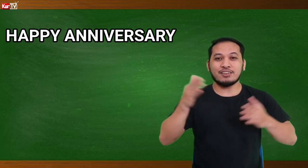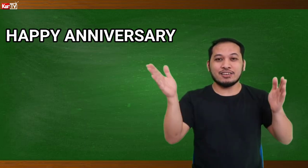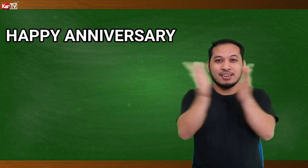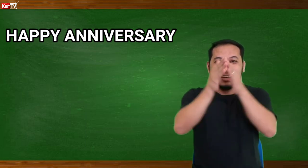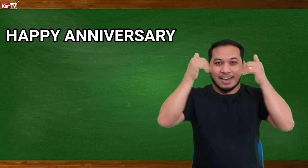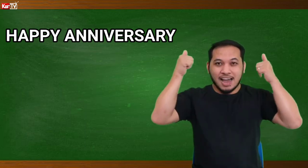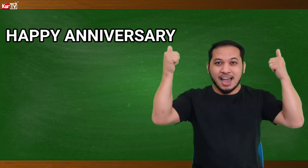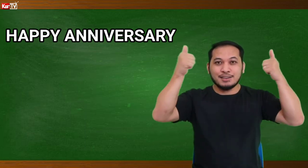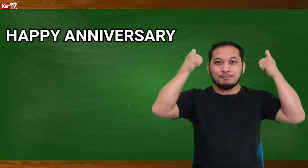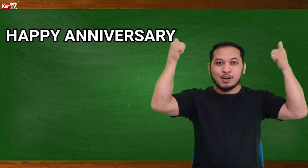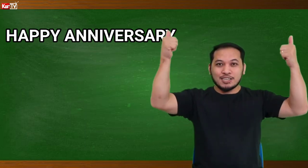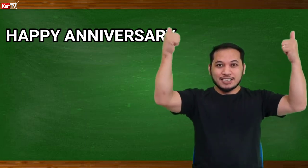Ganun. Anniversary.